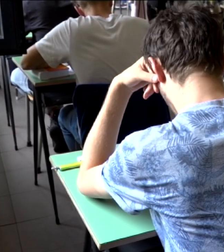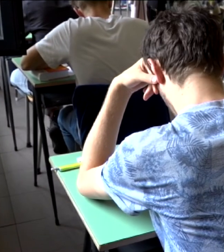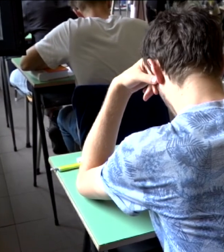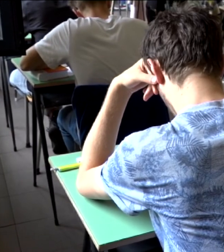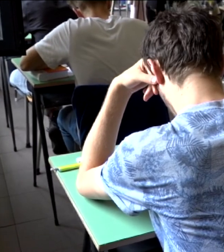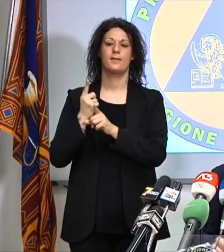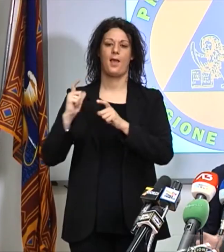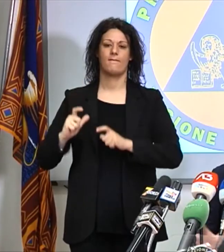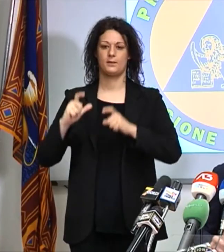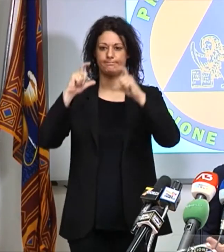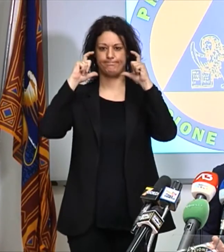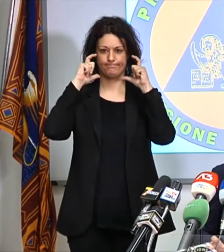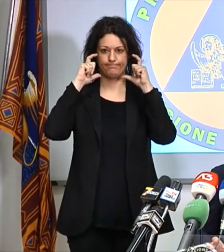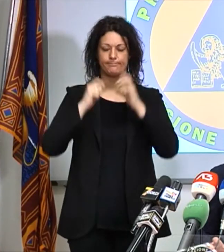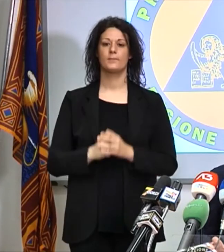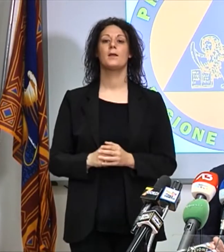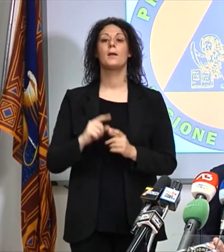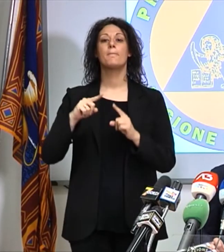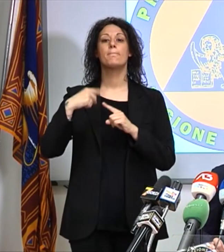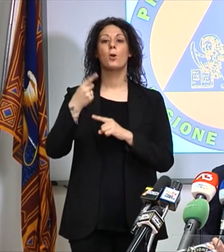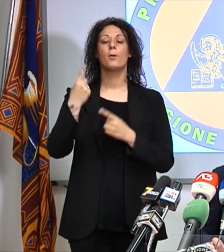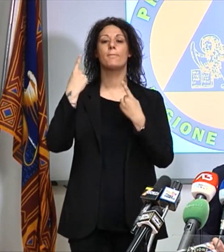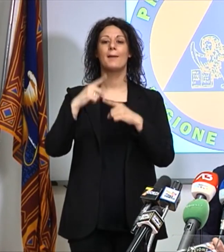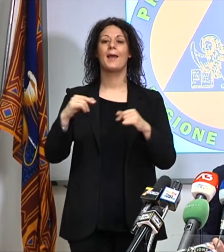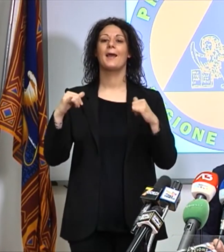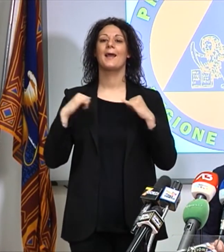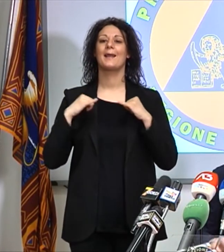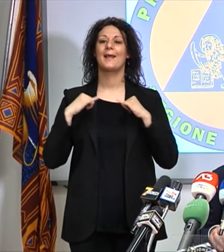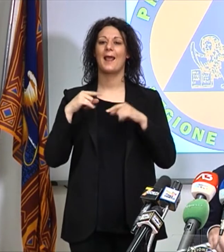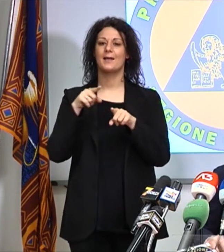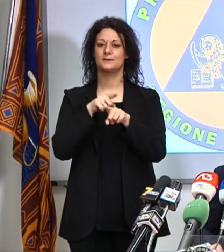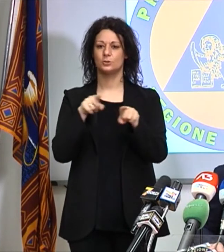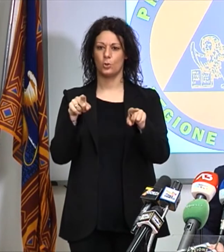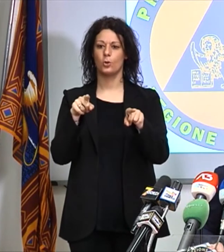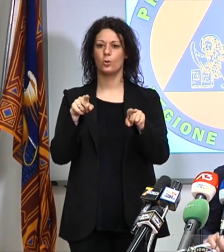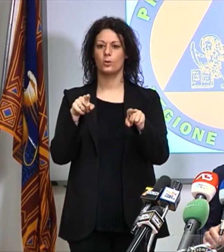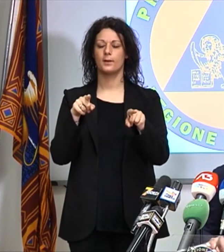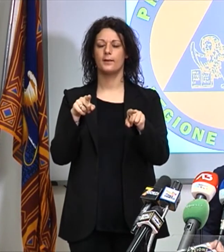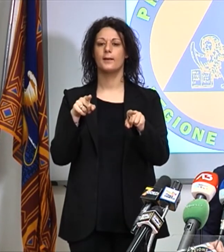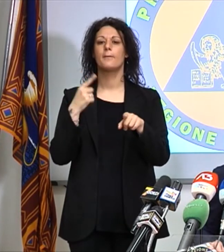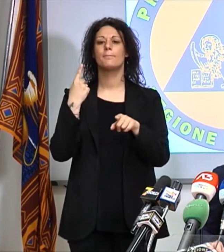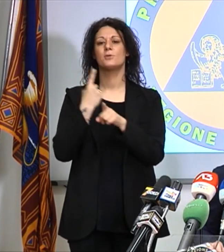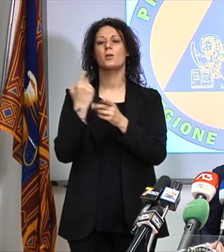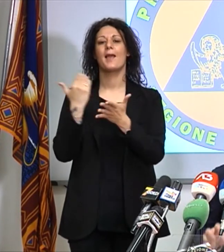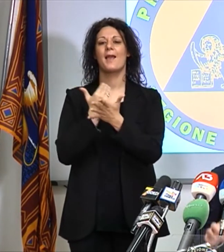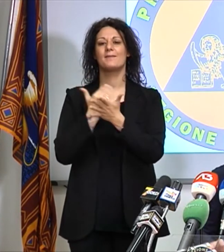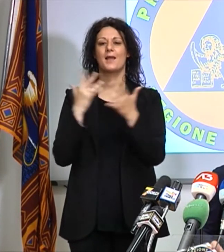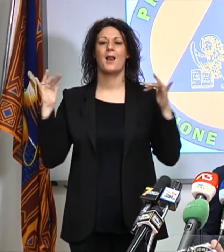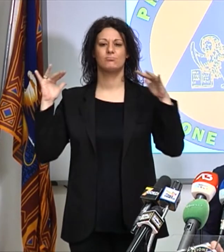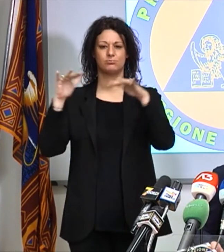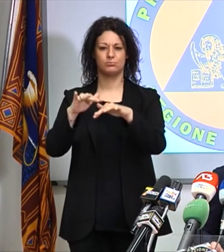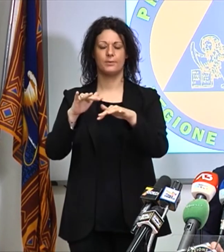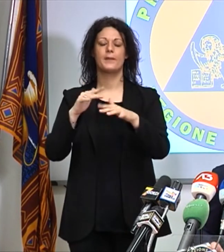stare in cortile. Sulla ricreazione c'è l'opzione per evitare l'assembramento di farla in loco, cioè fare il